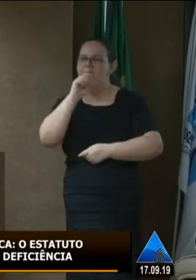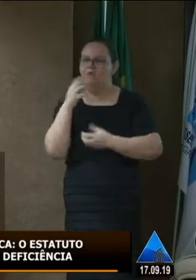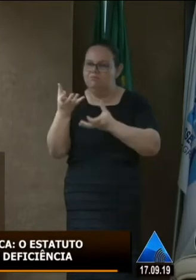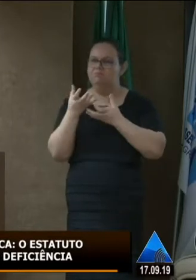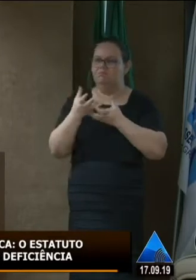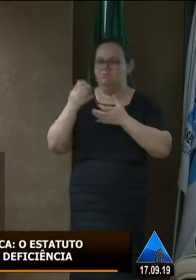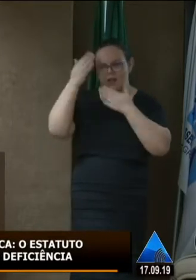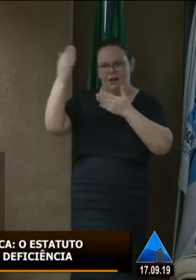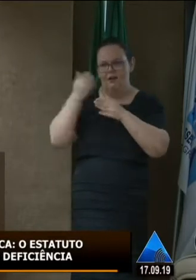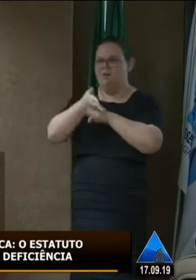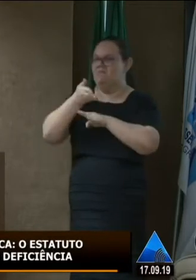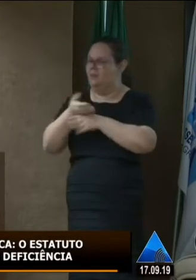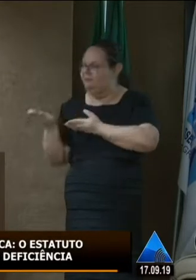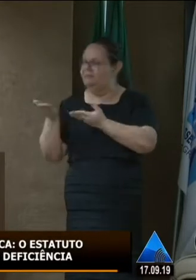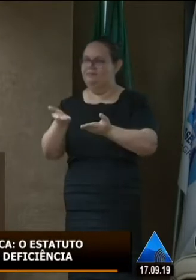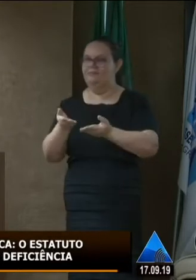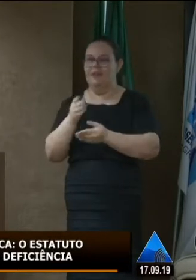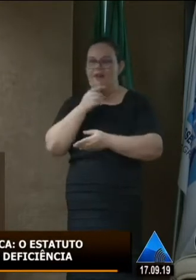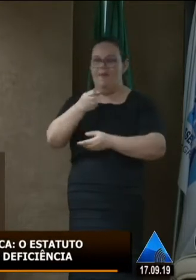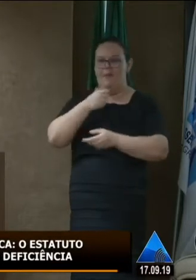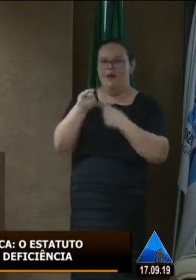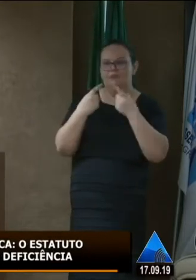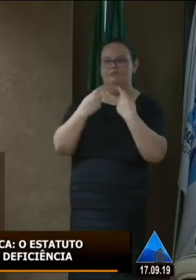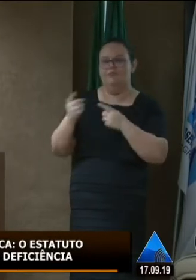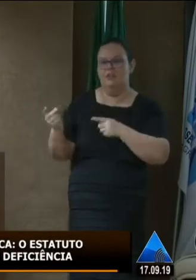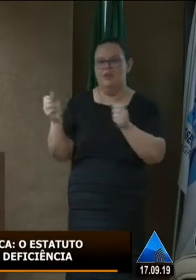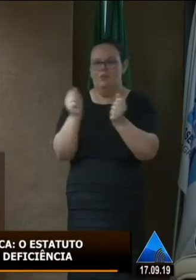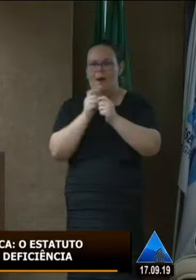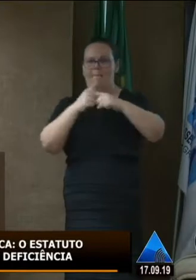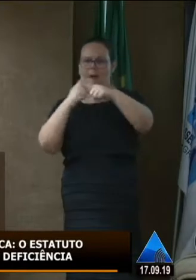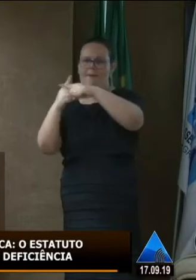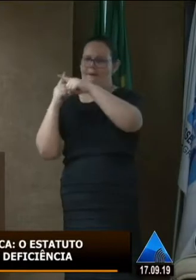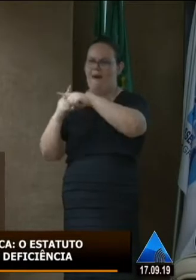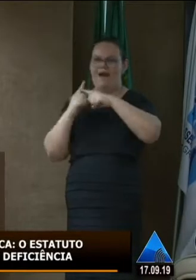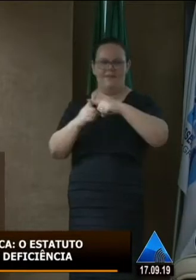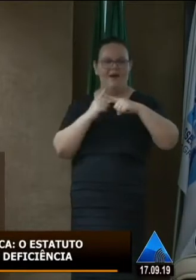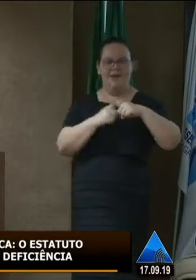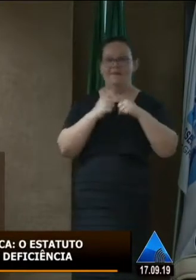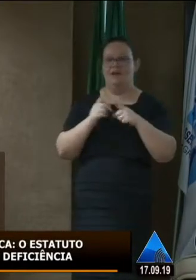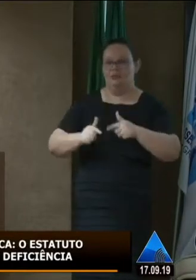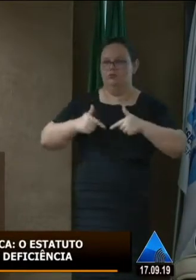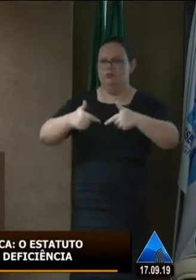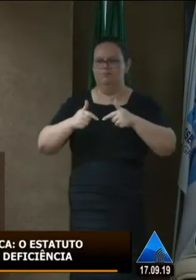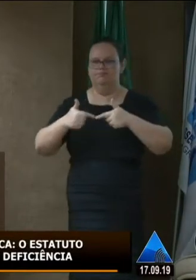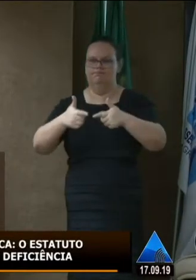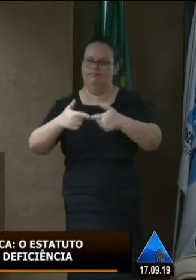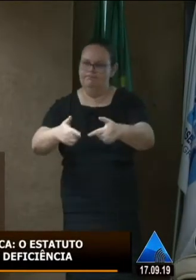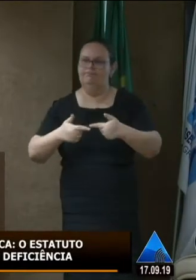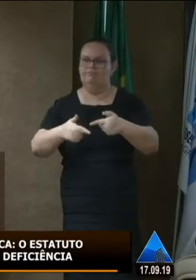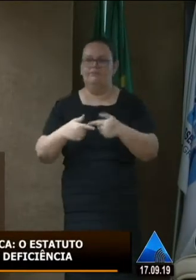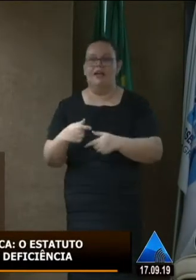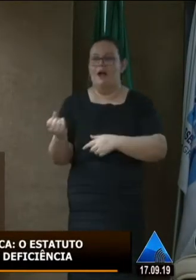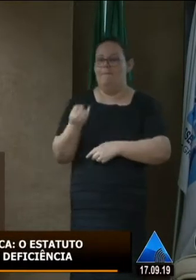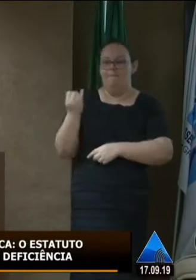agradecer essa oportunidade e dizer que estamos aqui para somar nessa luta independente da causa ou da luta que nós